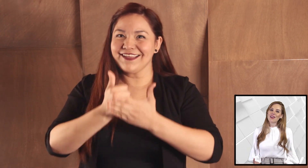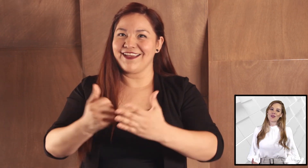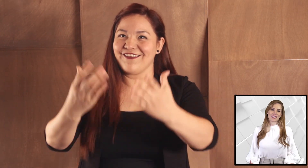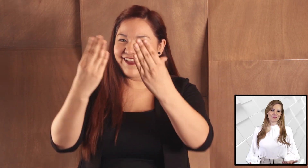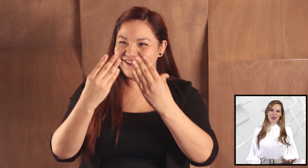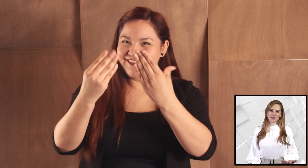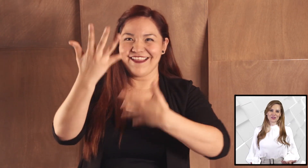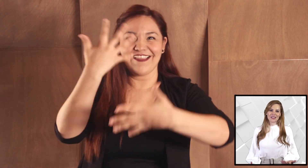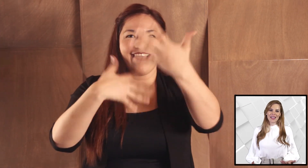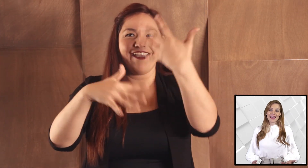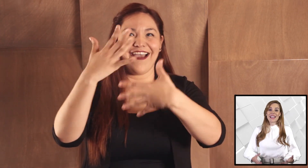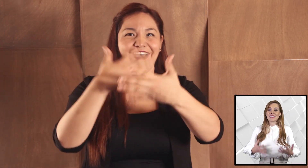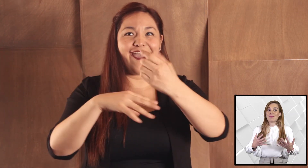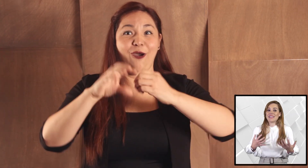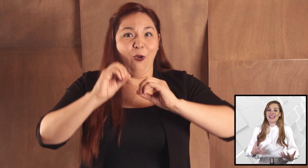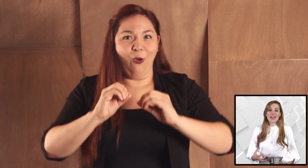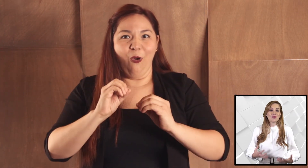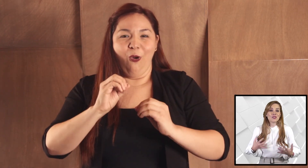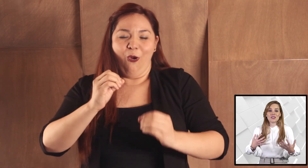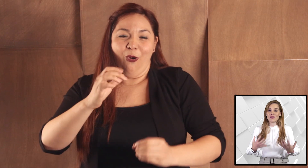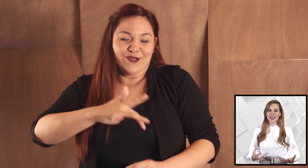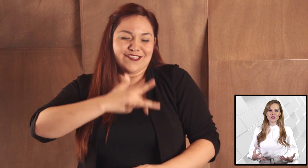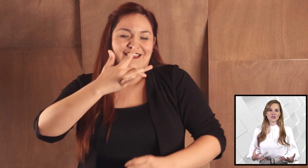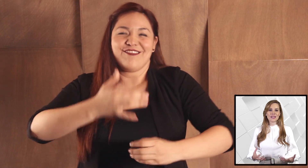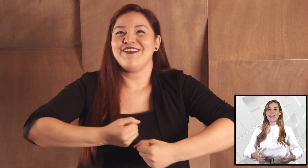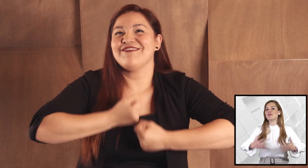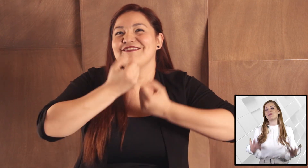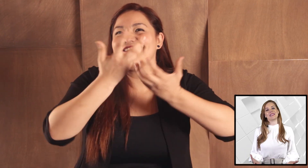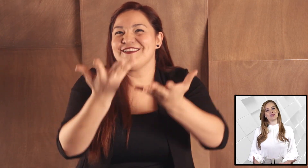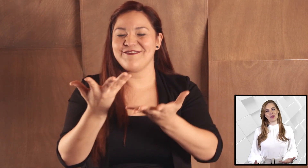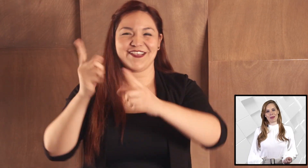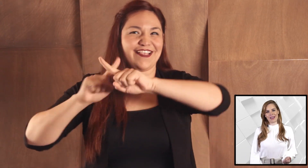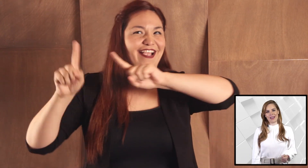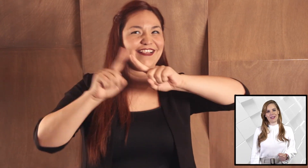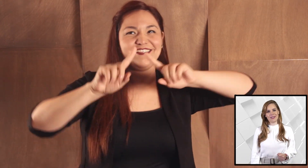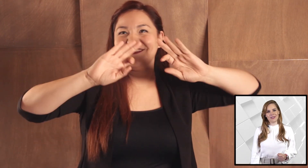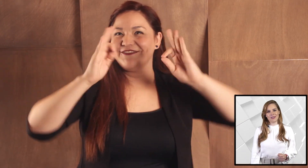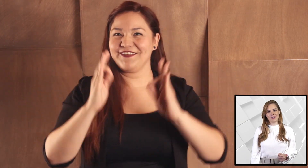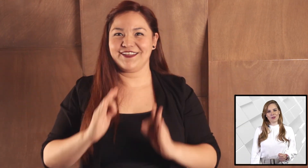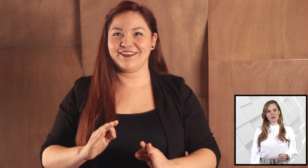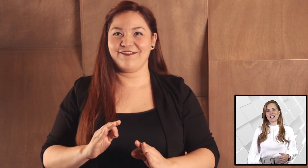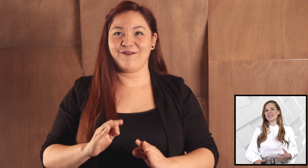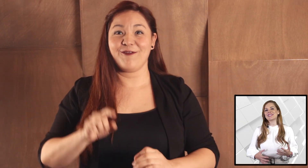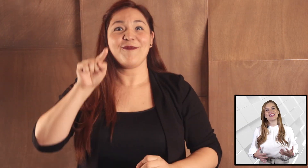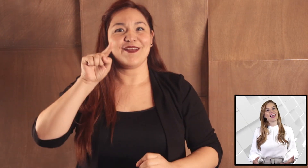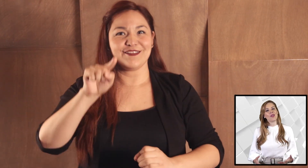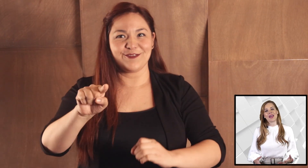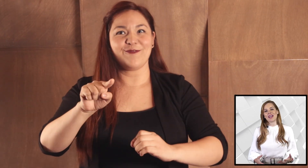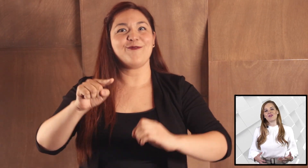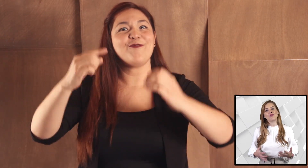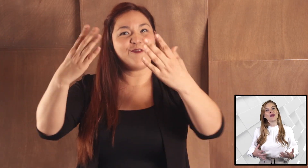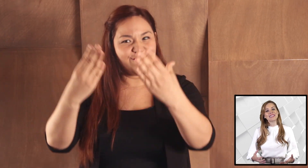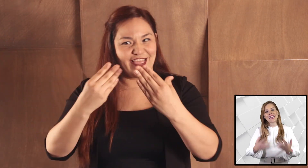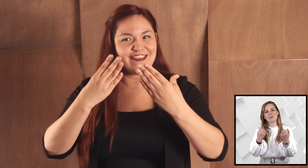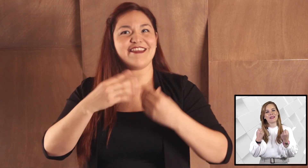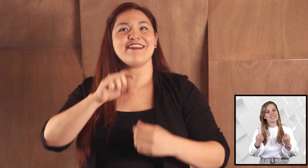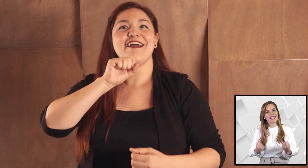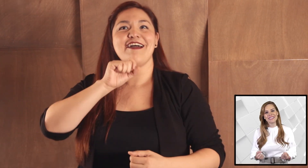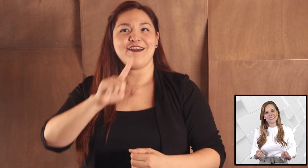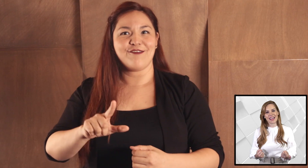con las manos y a expresar nuestros afectos en más de una manera. Nos han enseñado a darle fuerza a la presencia